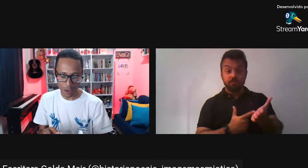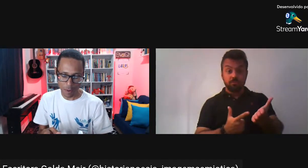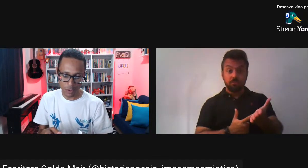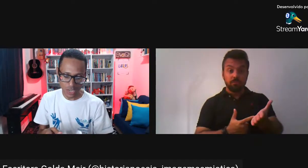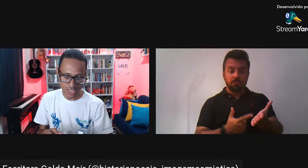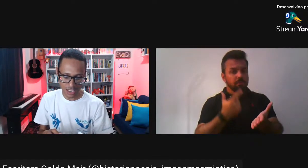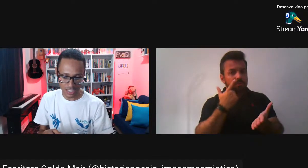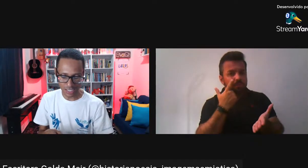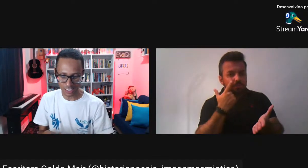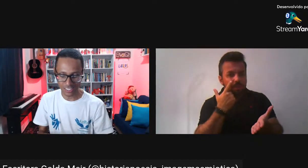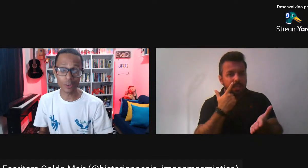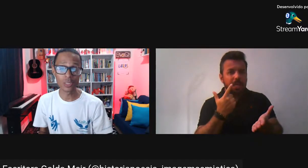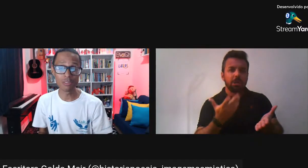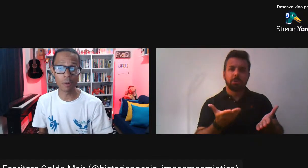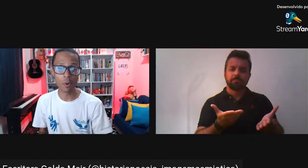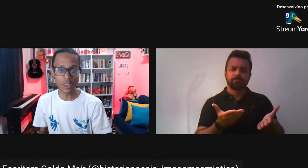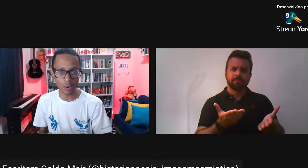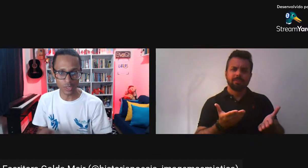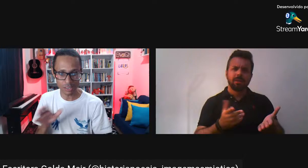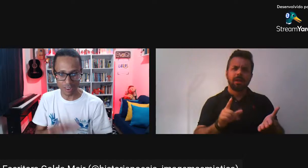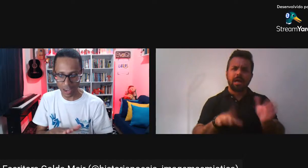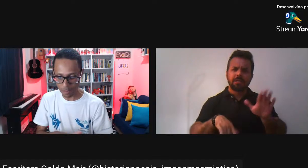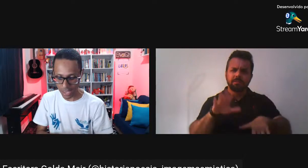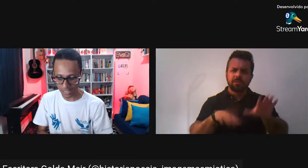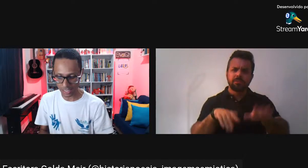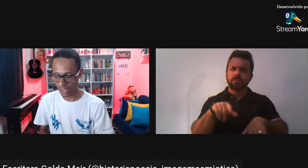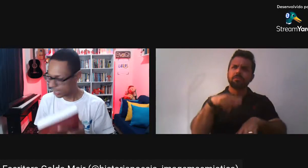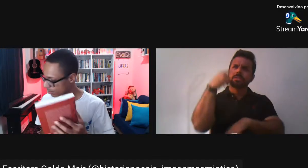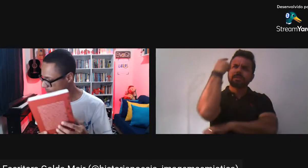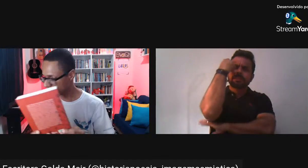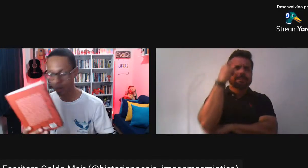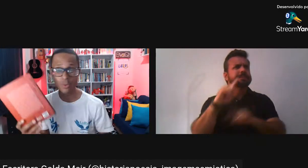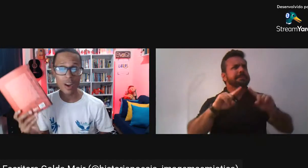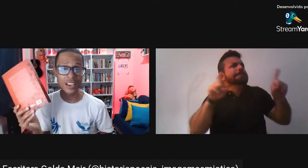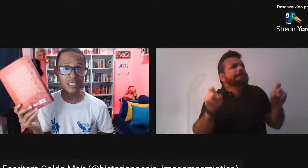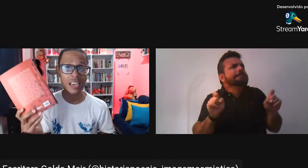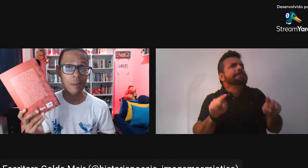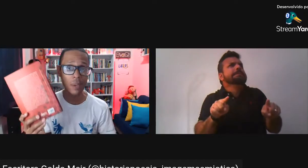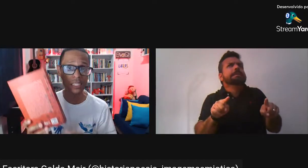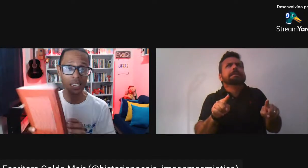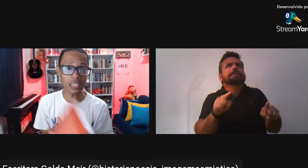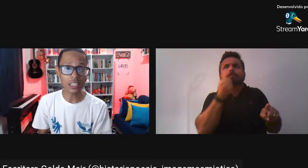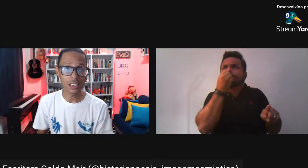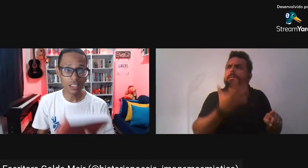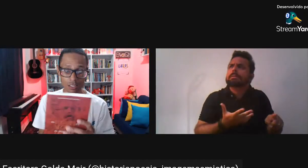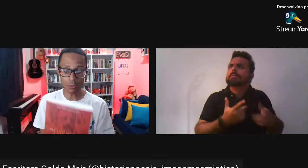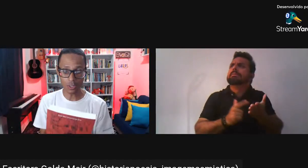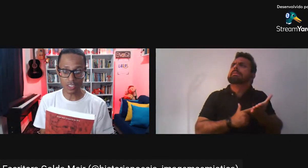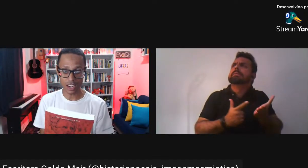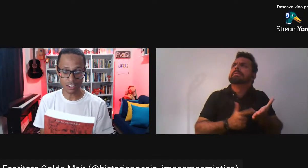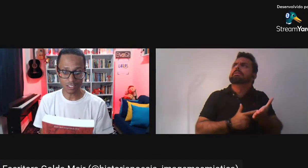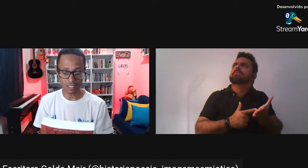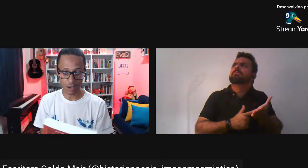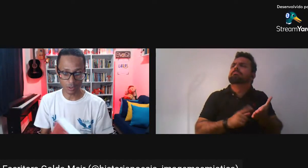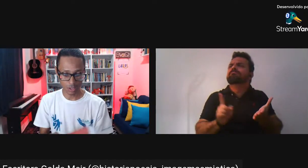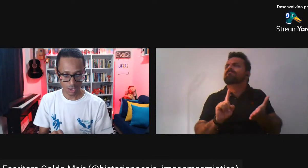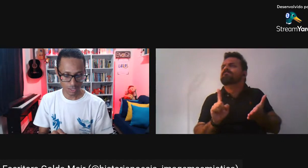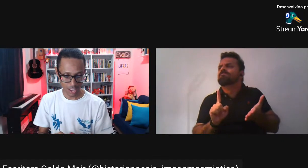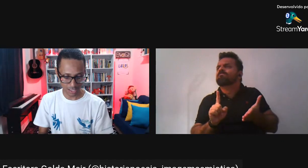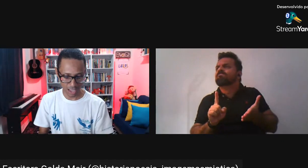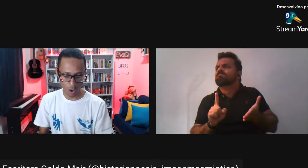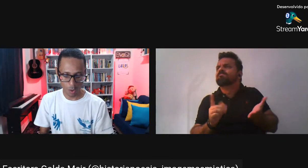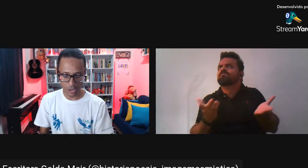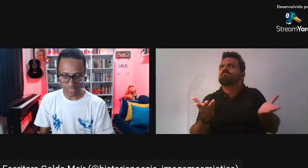capa A capa é bonita Será que o livro é bom? Não, né? Vale a pena Você não vai se arrepender Se fizer aquisição